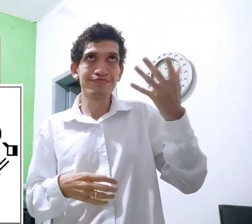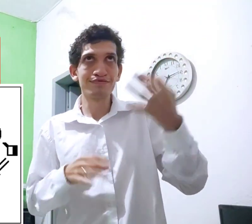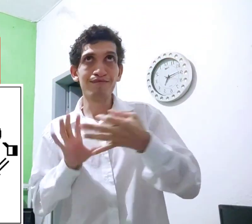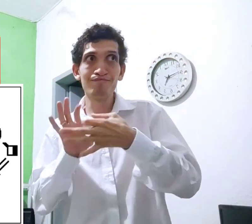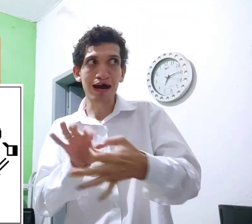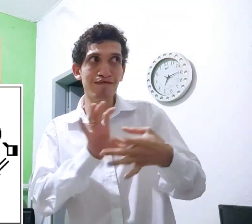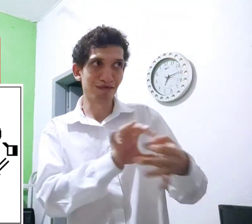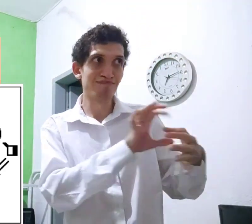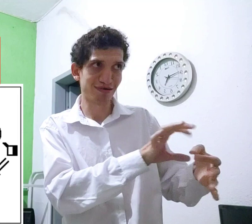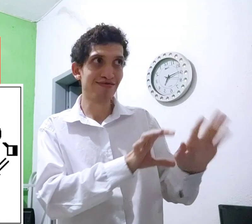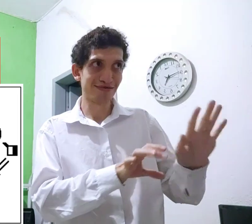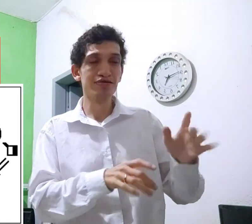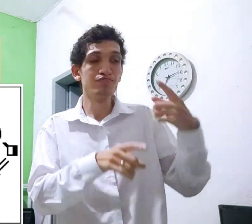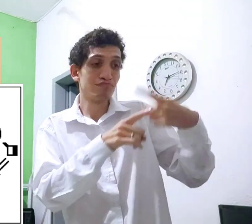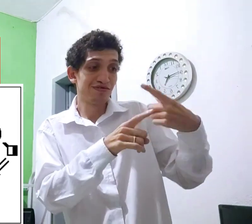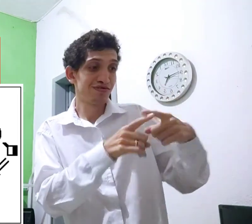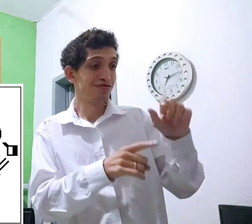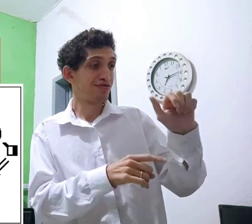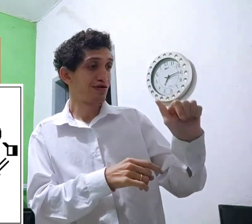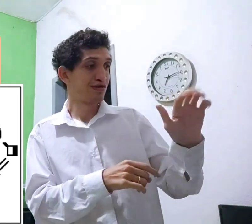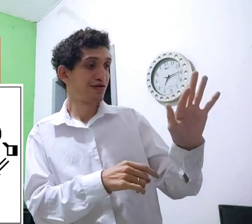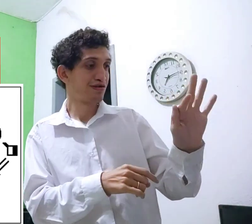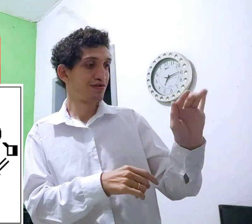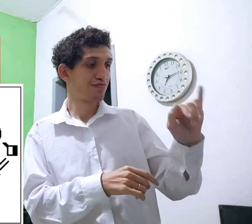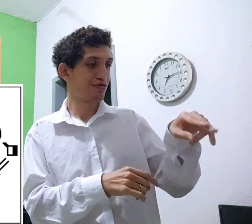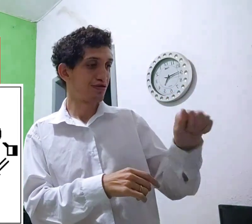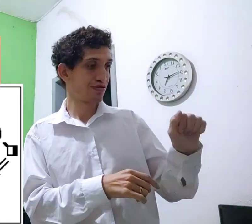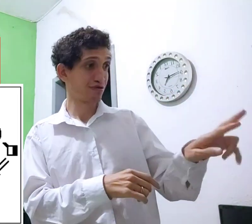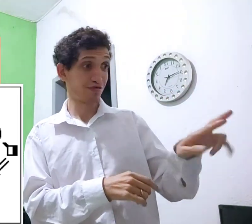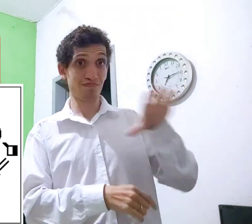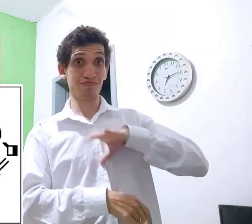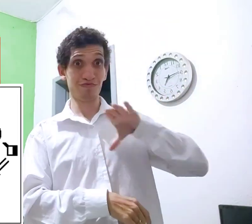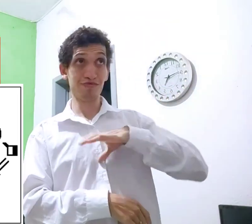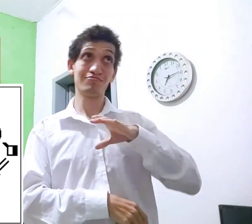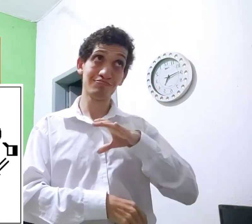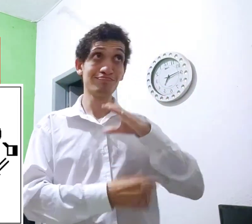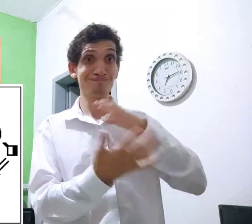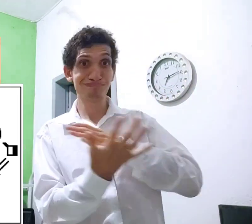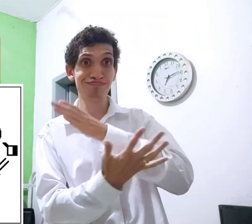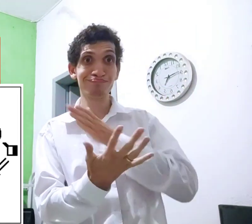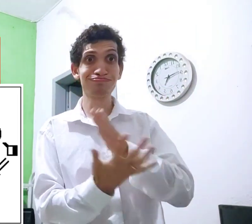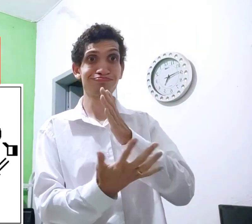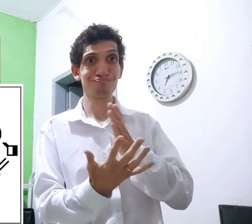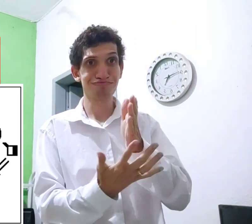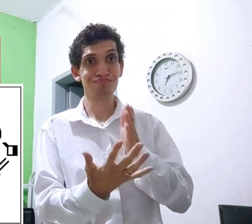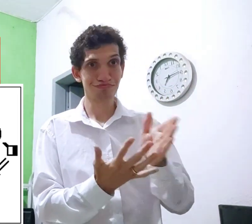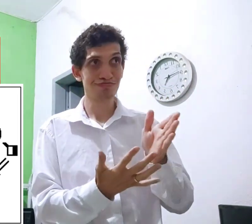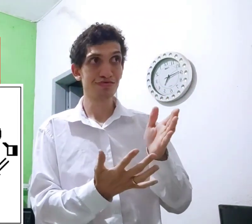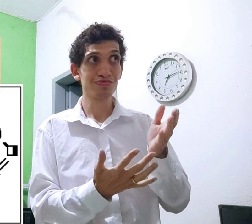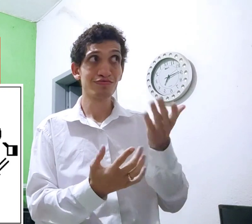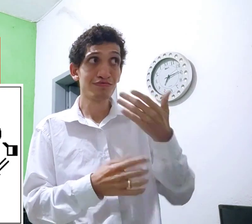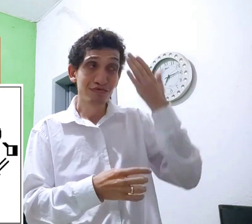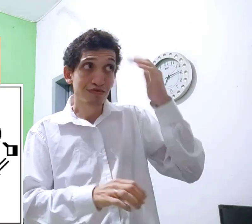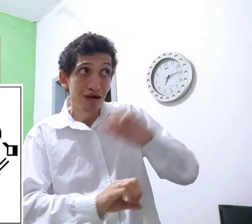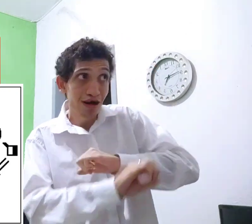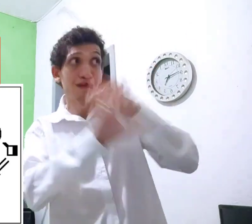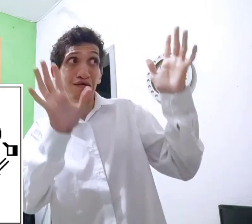,少... Tentar explicar no contexto. Porque... Apinar por PO Tem várias possibilidades.